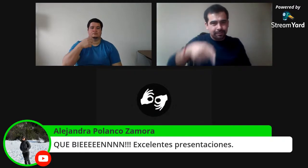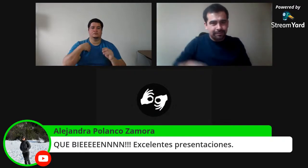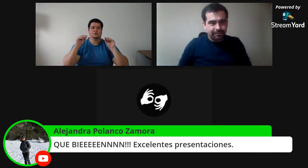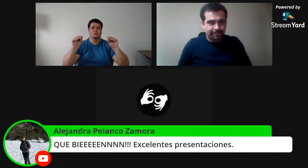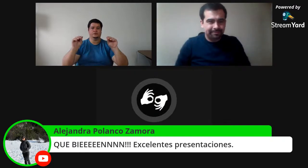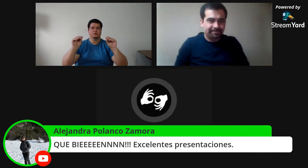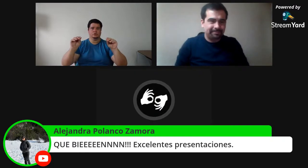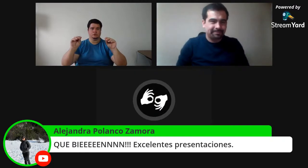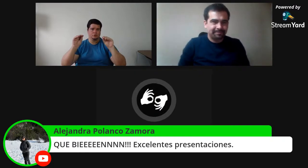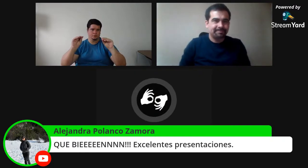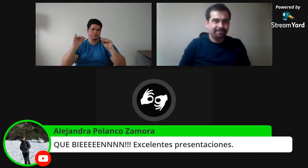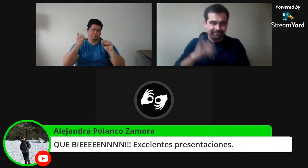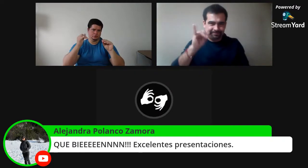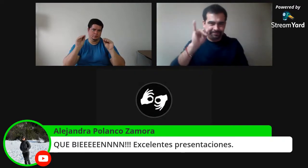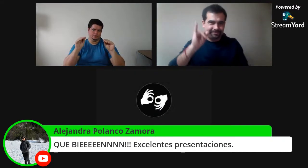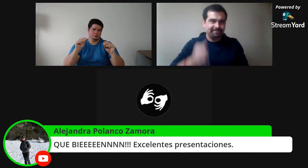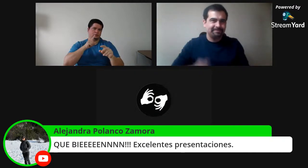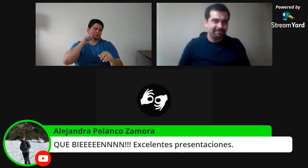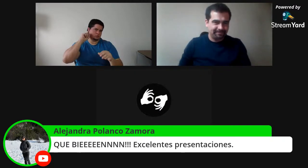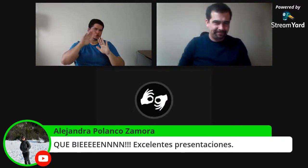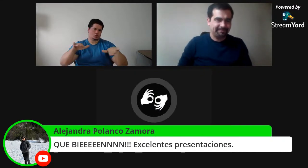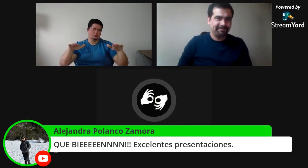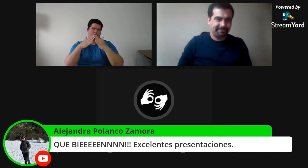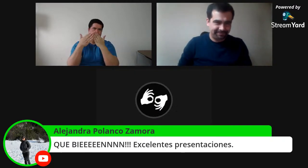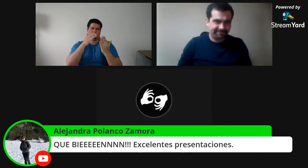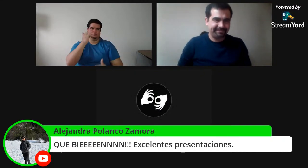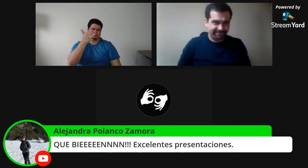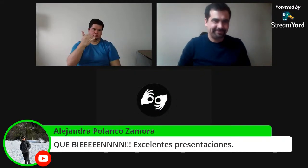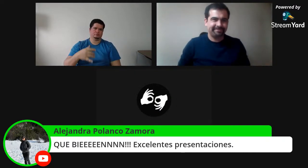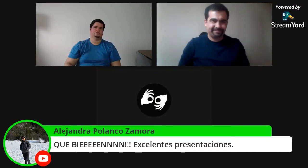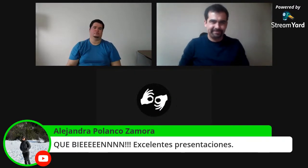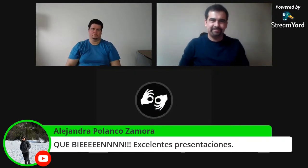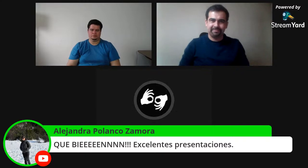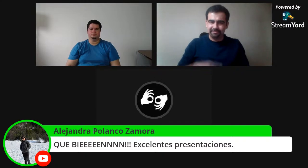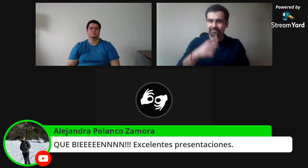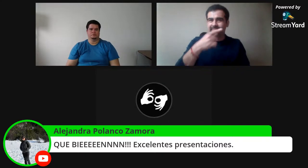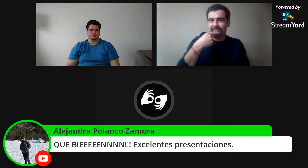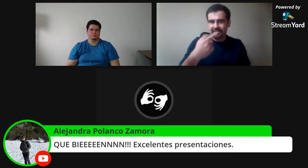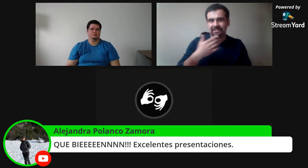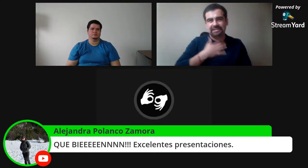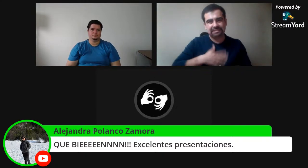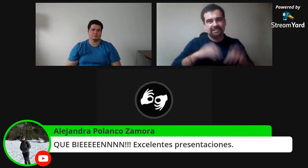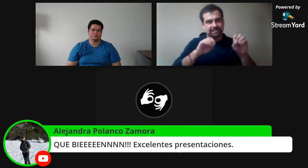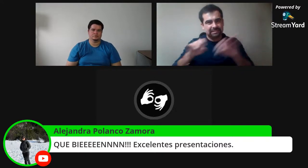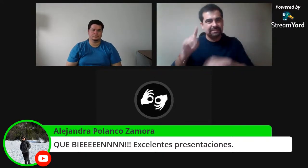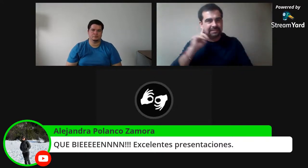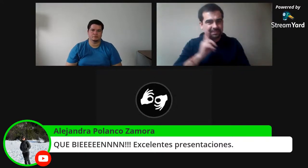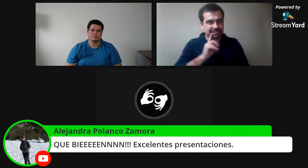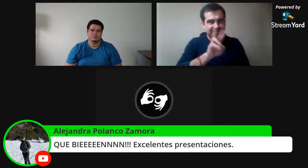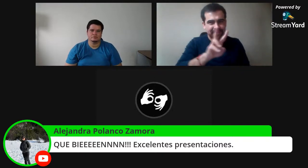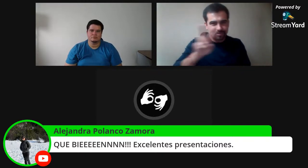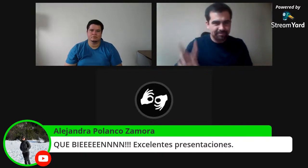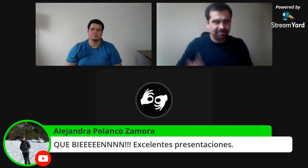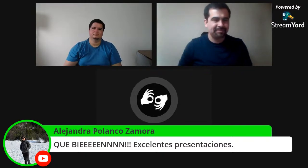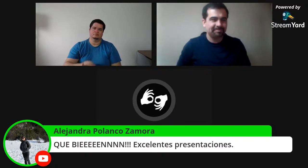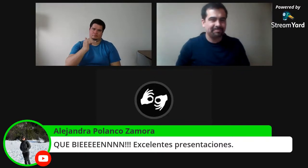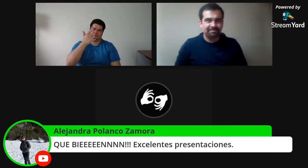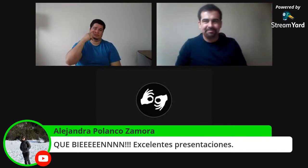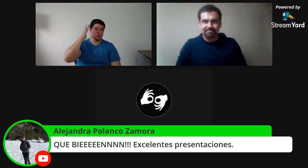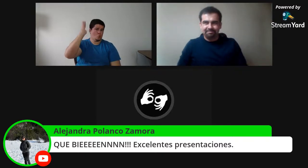Es la directora de nuestra escuela. Ah, sí. De la directora de la escuela de niños, sordos, sí. Ella es